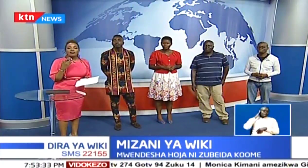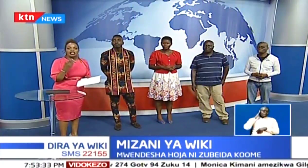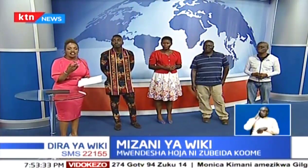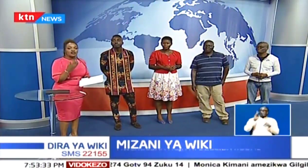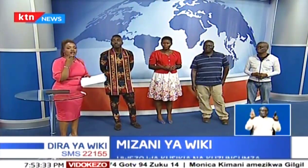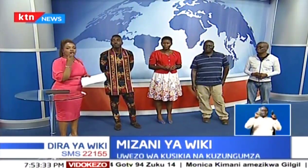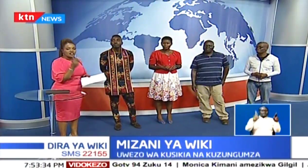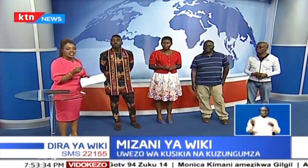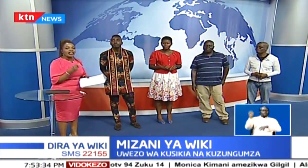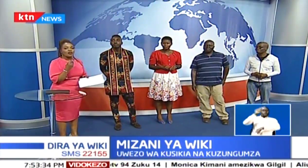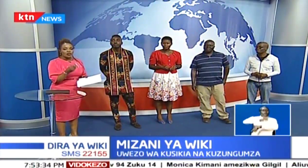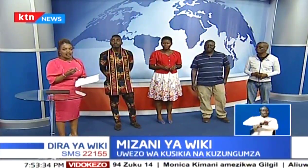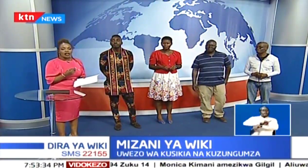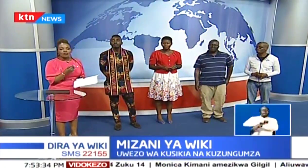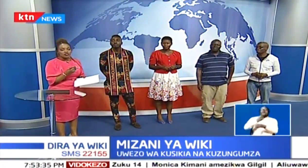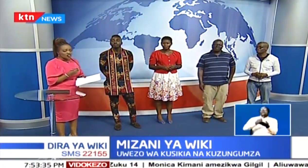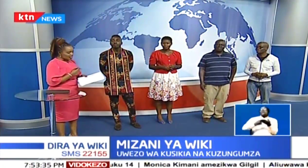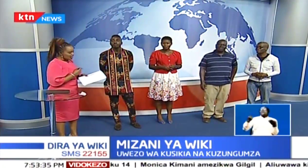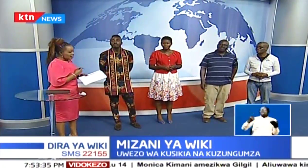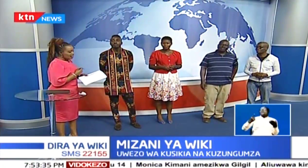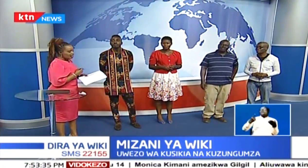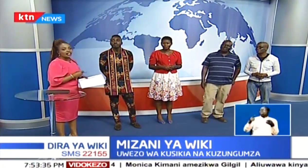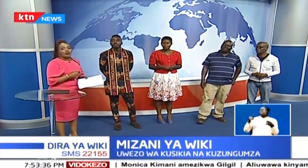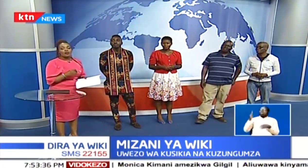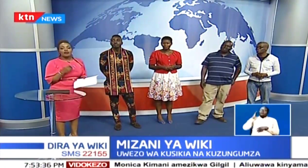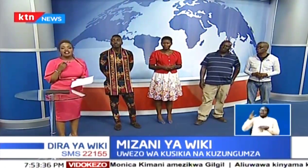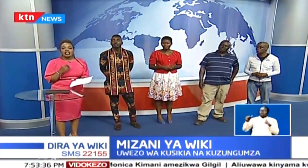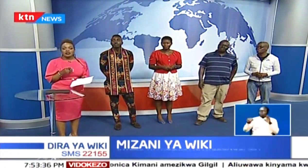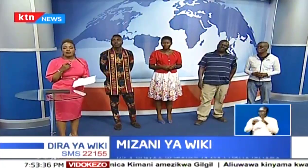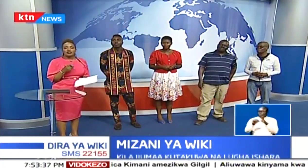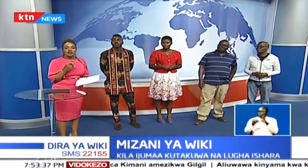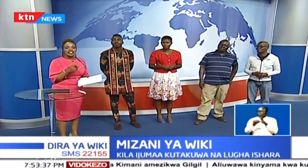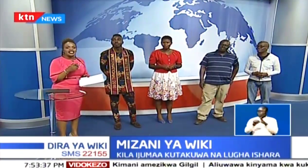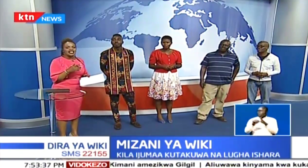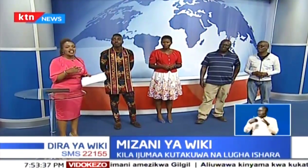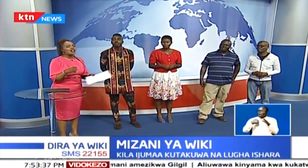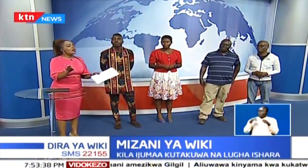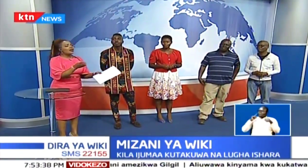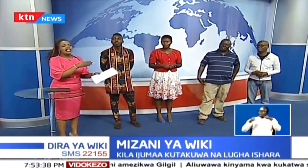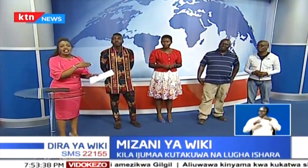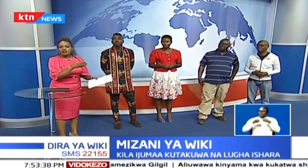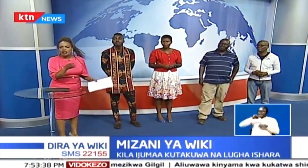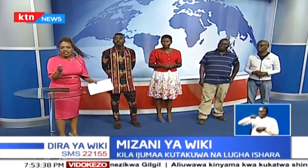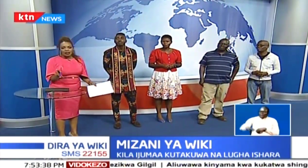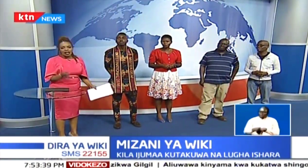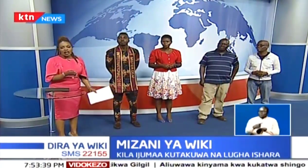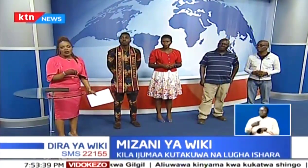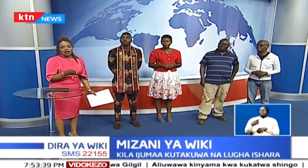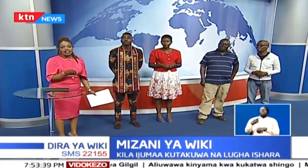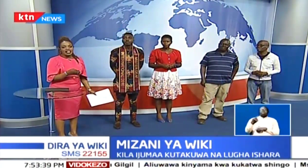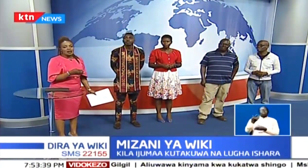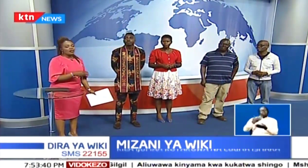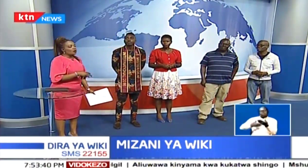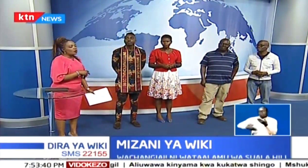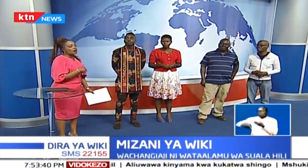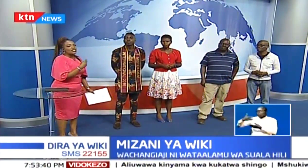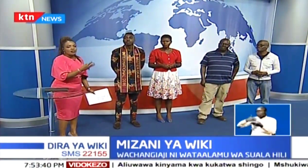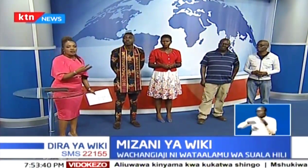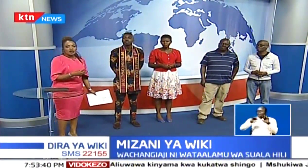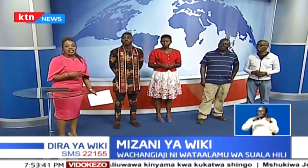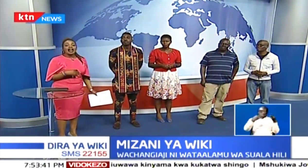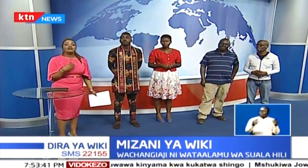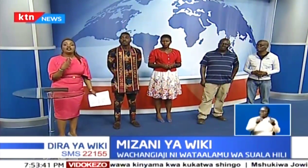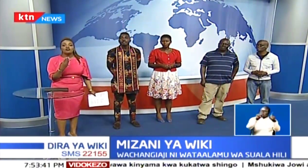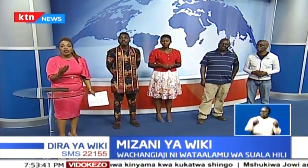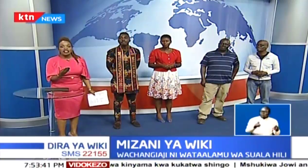matatizo ya kusikia na kuongea humo nchini. Ikikadiru kumba kuna takriban watu laki sita. Mara nyingi tunatangamana nao katika jamii,